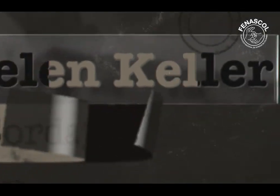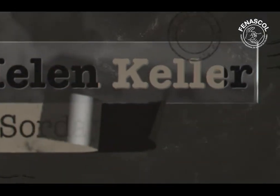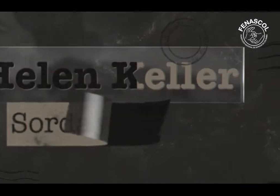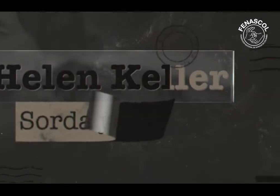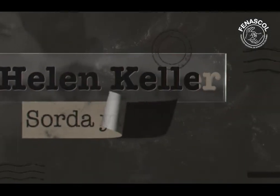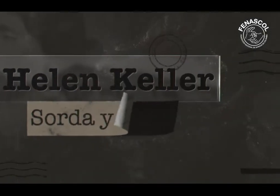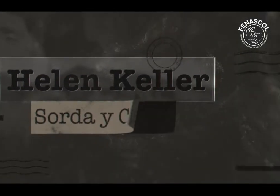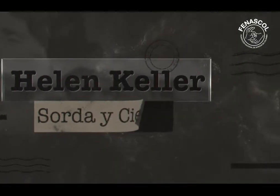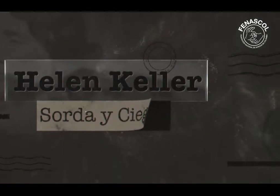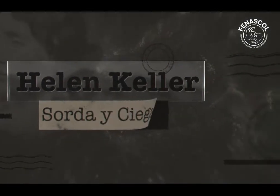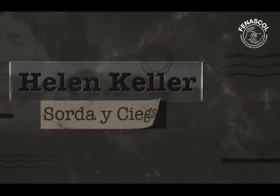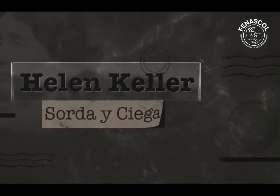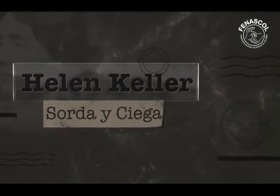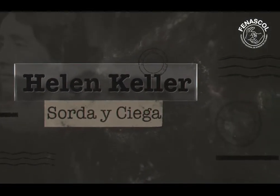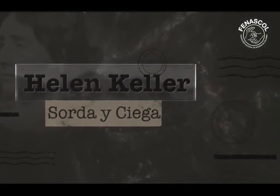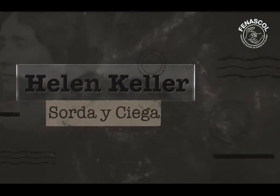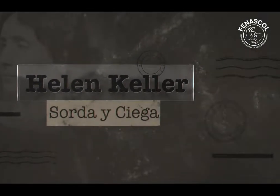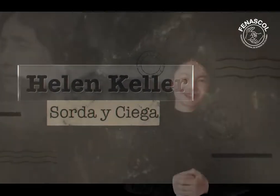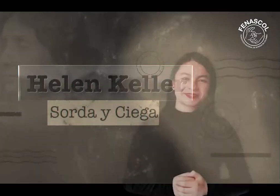Helen Keller, sorda y ciega.